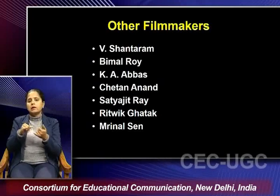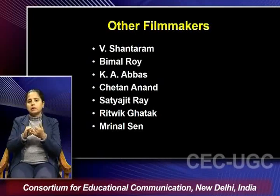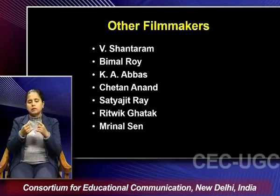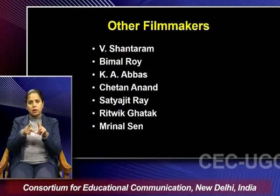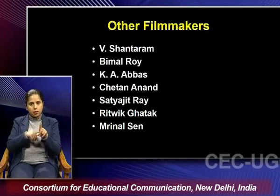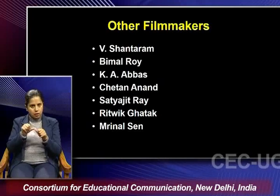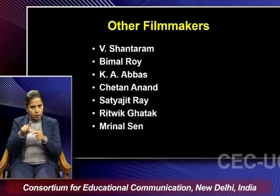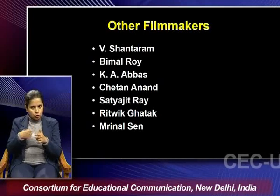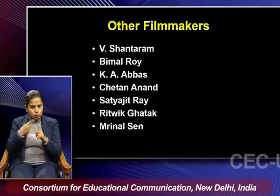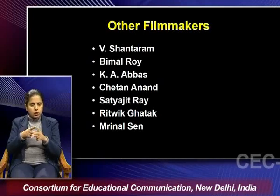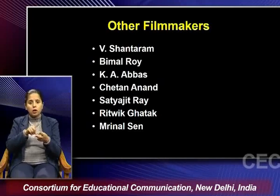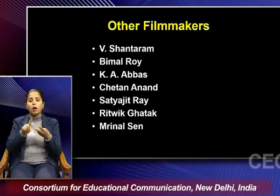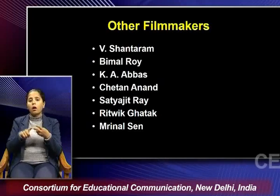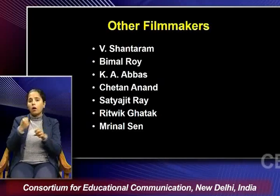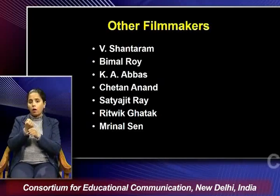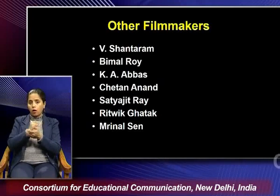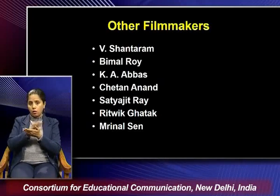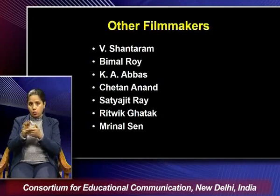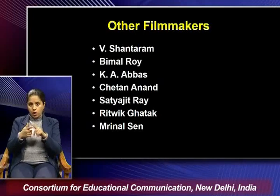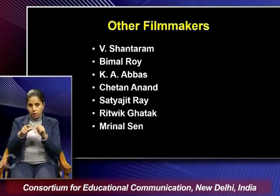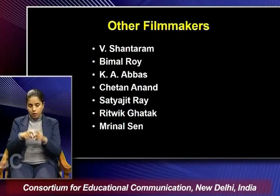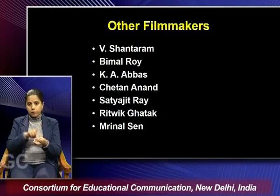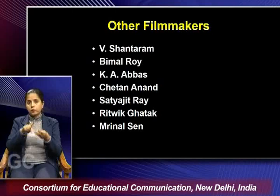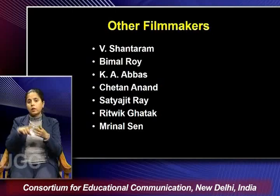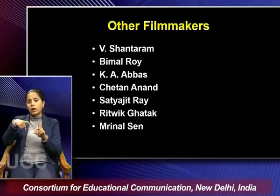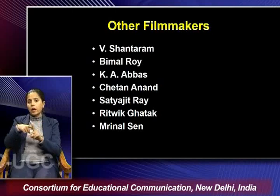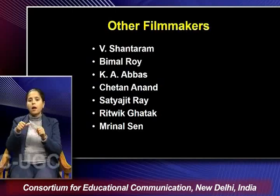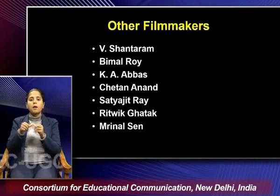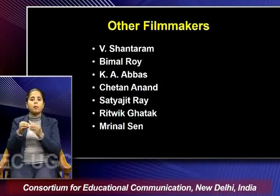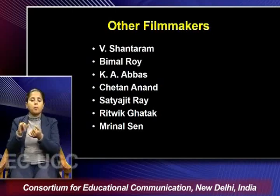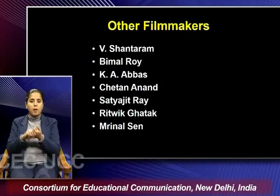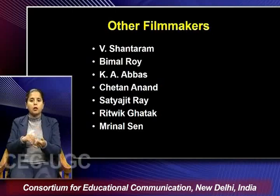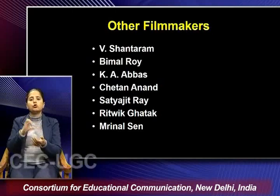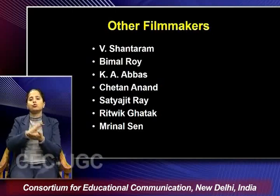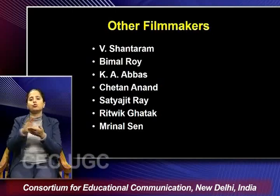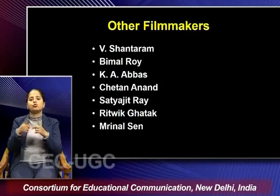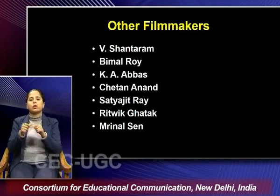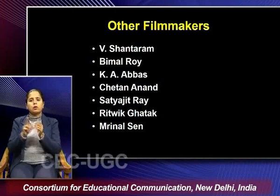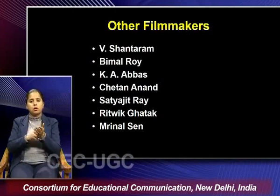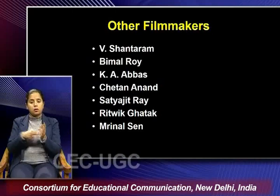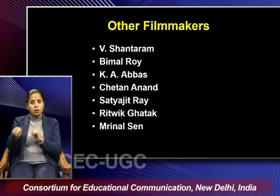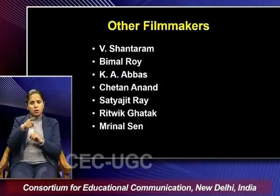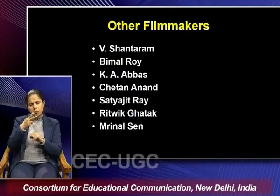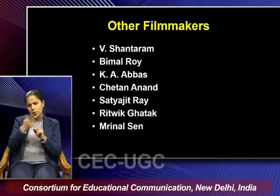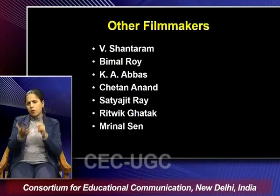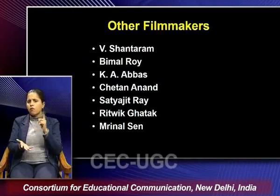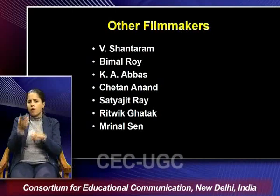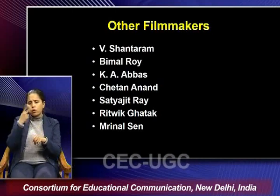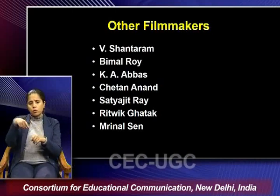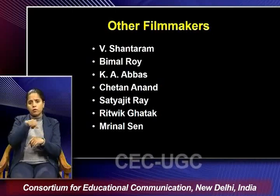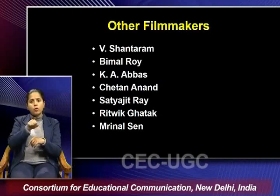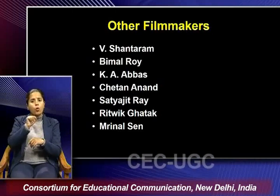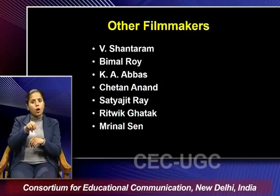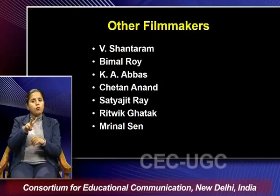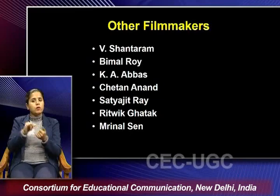ghatak minal sen k abbas chetan anand then we find that vishanta ram bimal roy